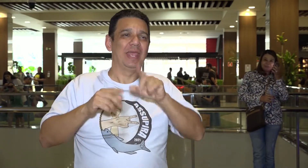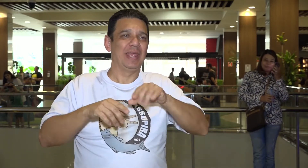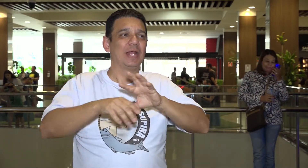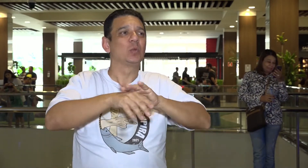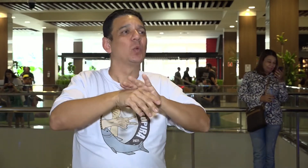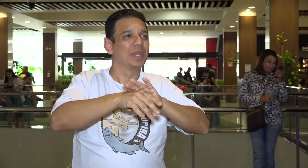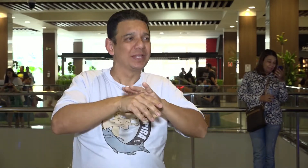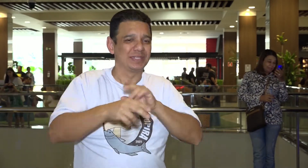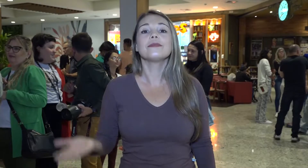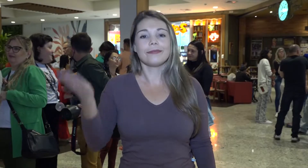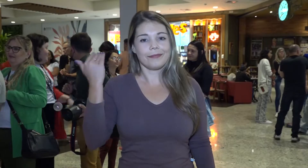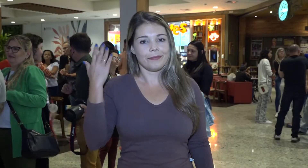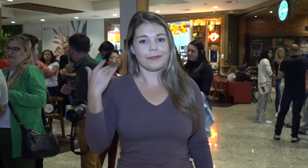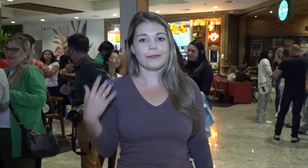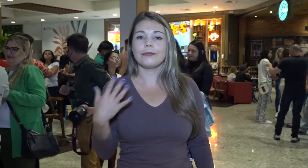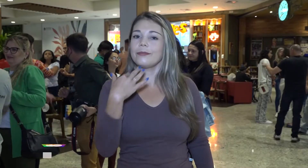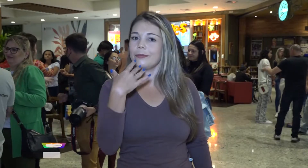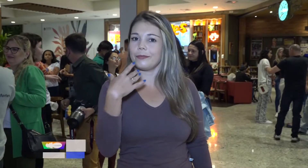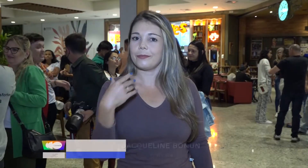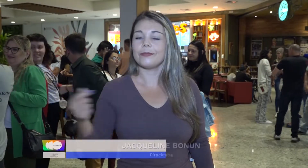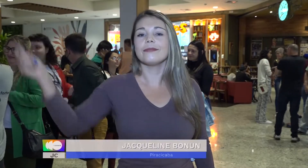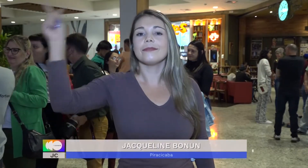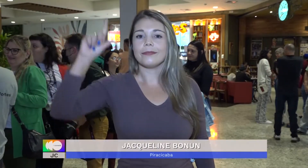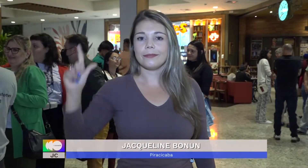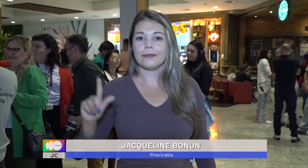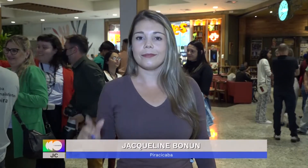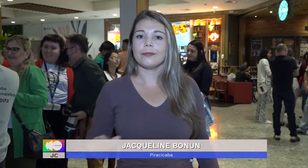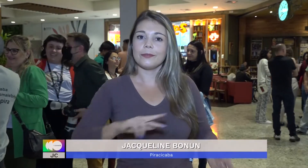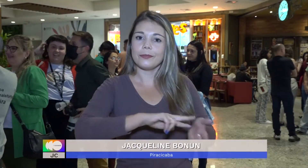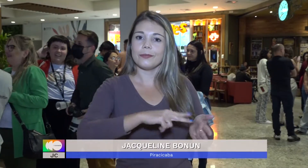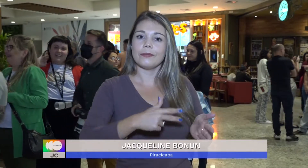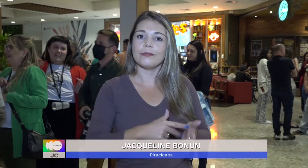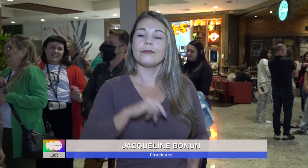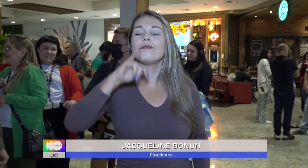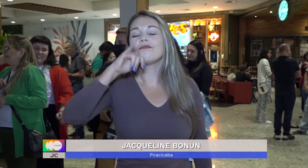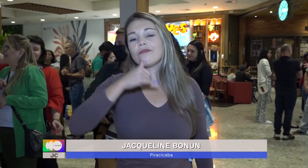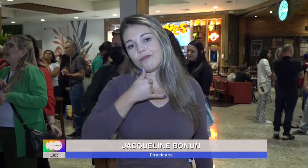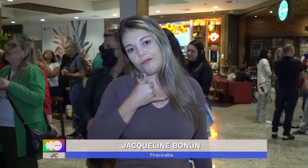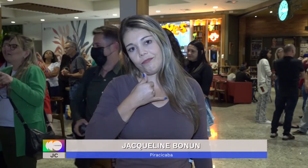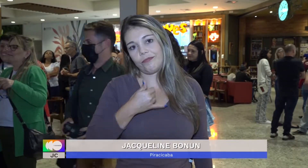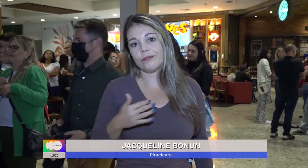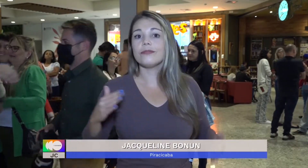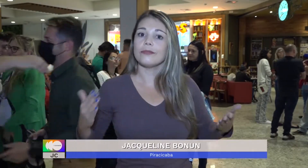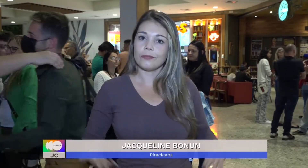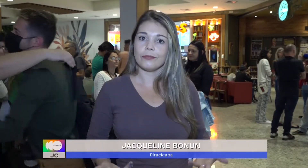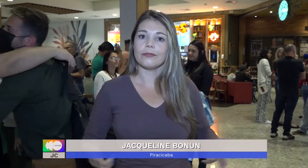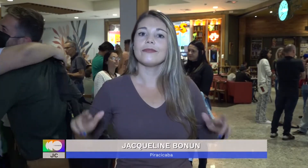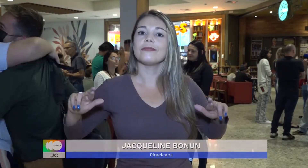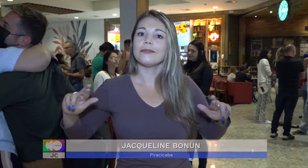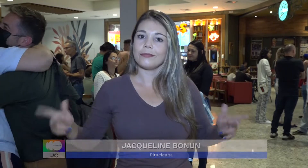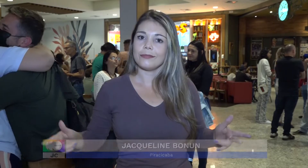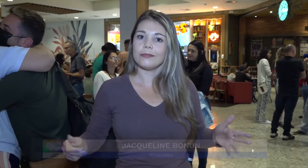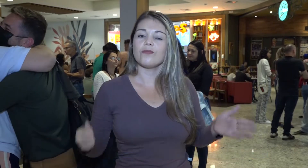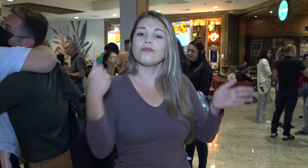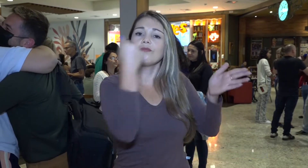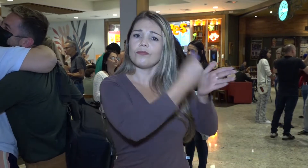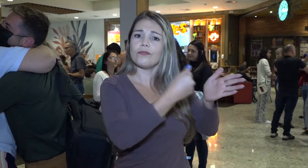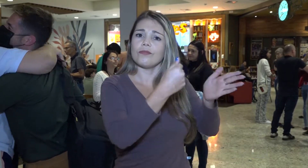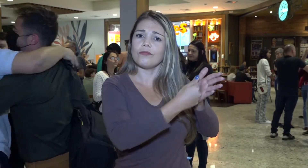deficiência. Apesar de no passado a cor azul ter feito parte de uma história triste, hoje é diferente. Ela representa